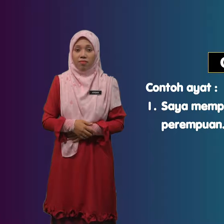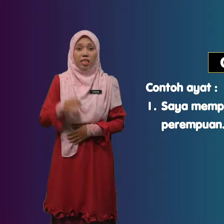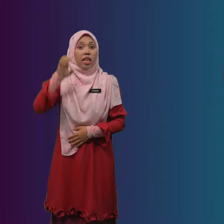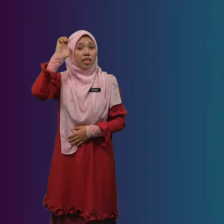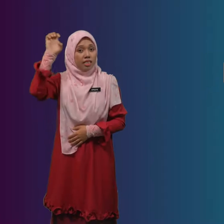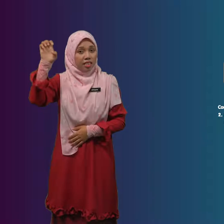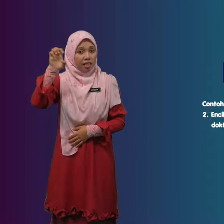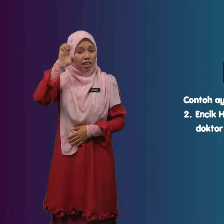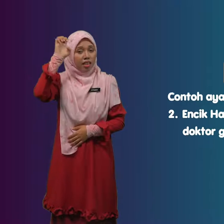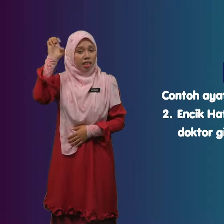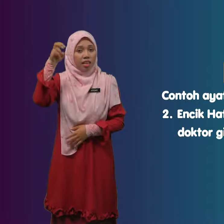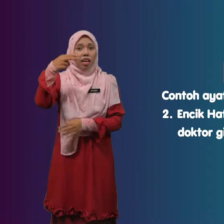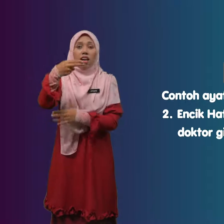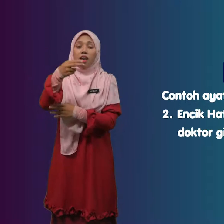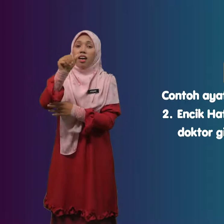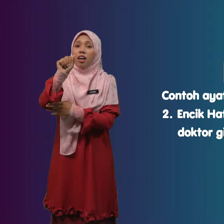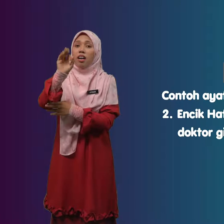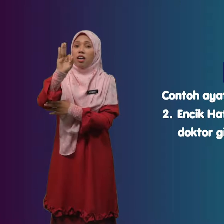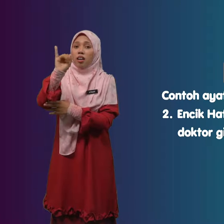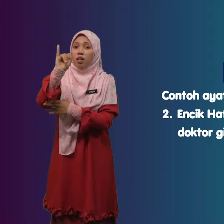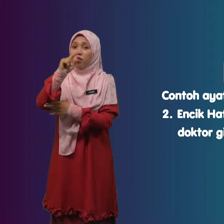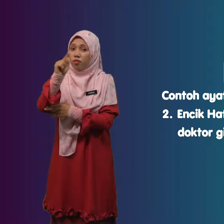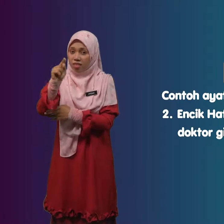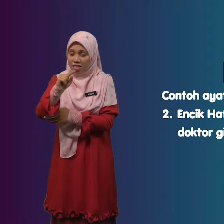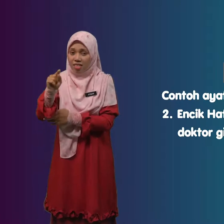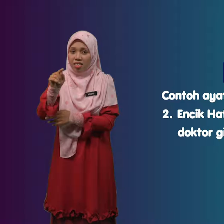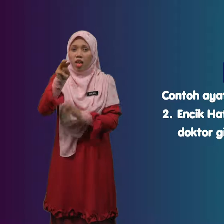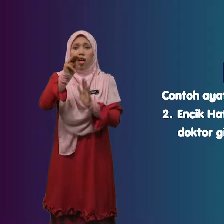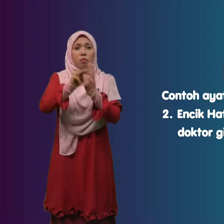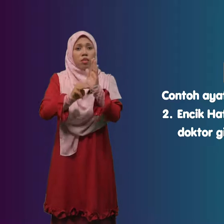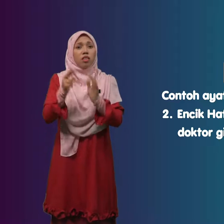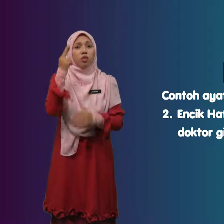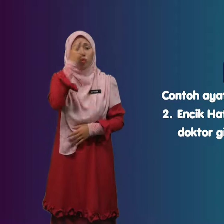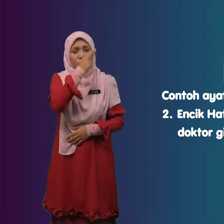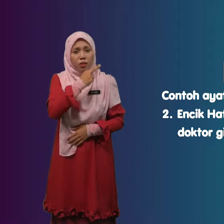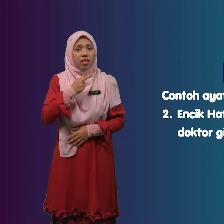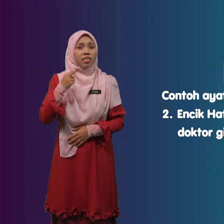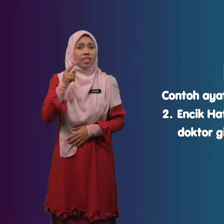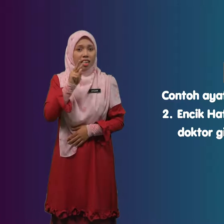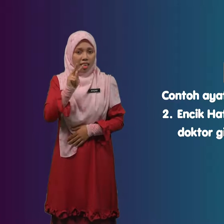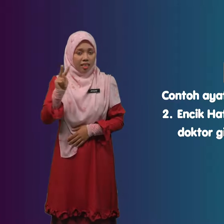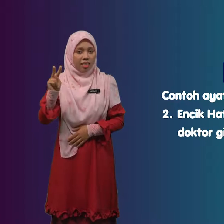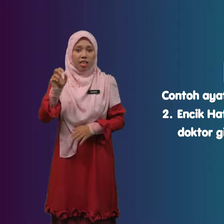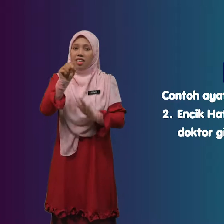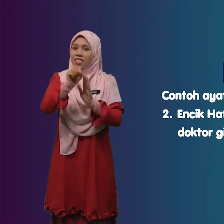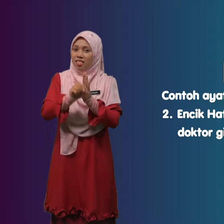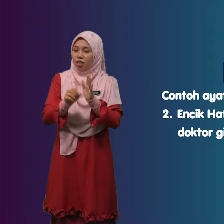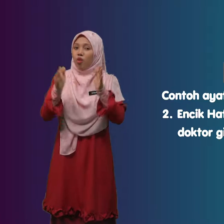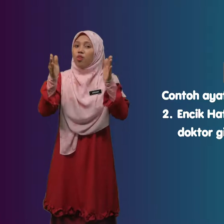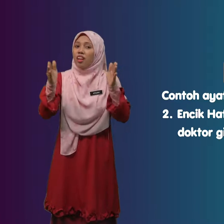Encik Encik Hafiz Merupakan Seorang